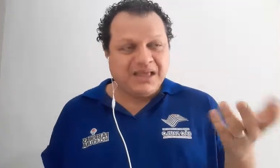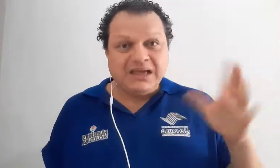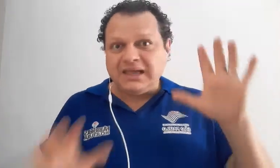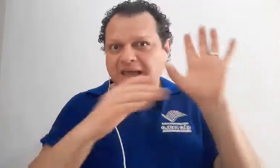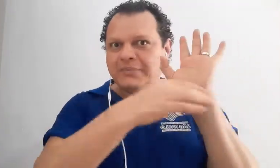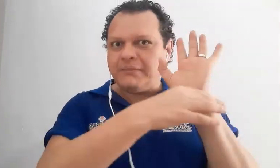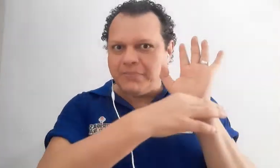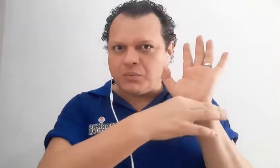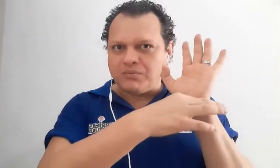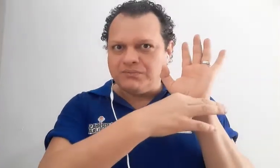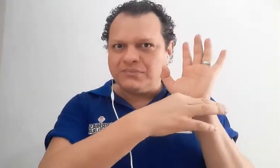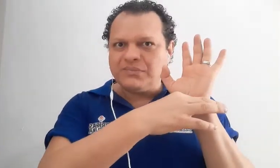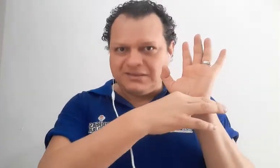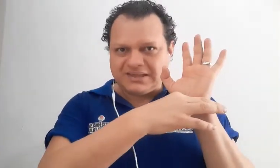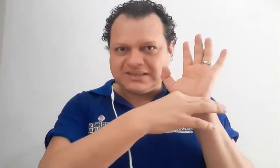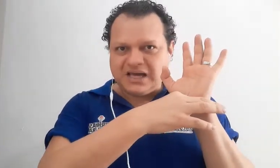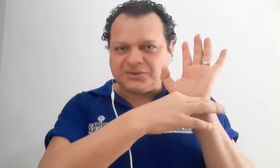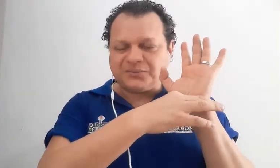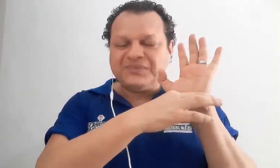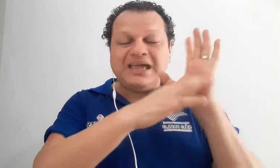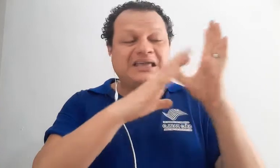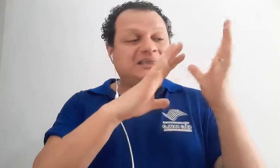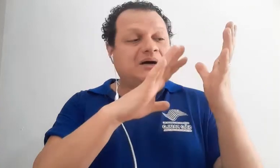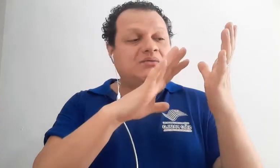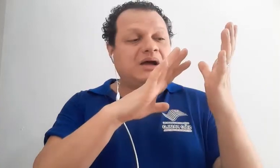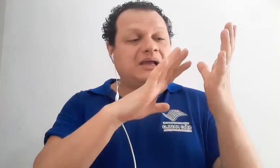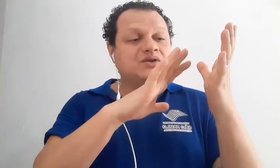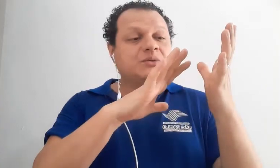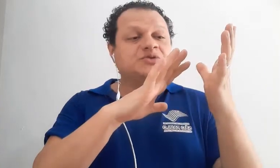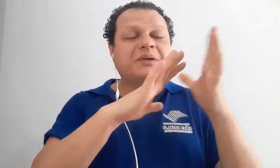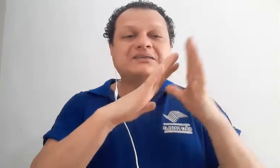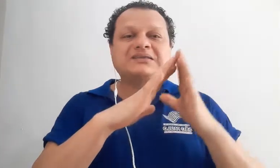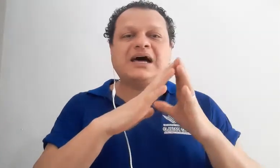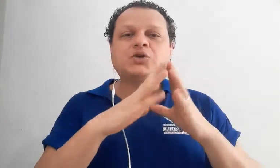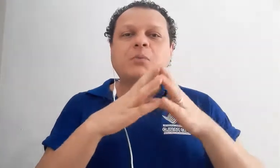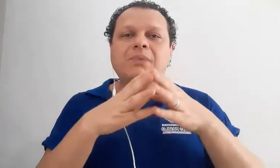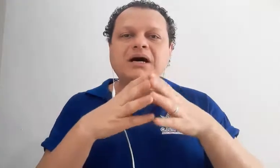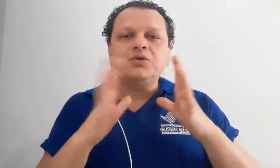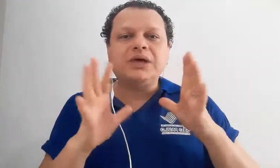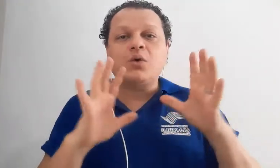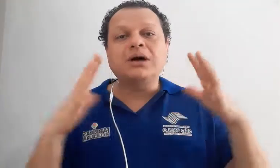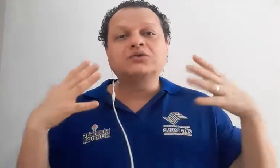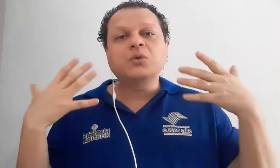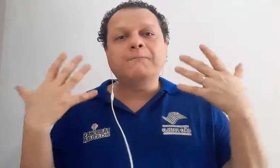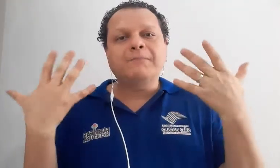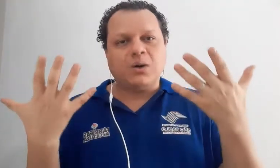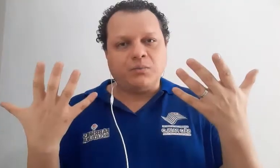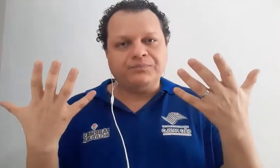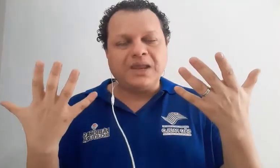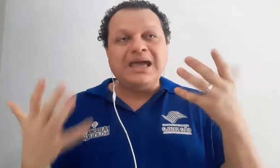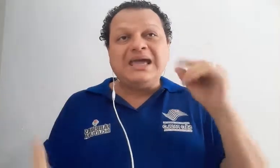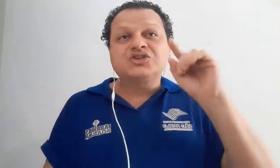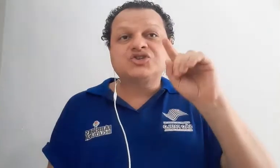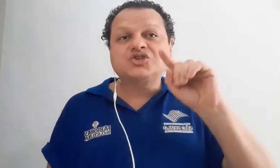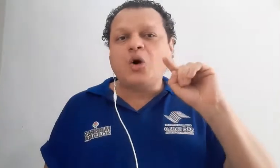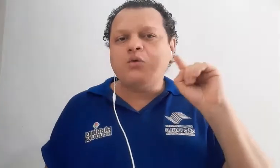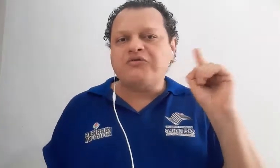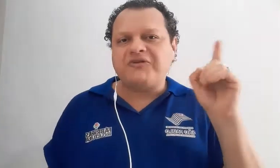E lembra mão, tá certo? Então, nós vamos pensar no mano enquanto mão. Sousa.